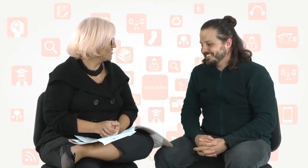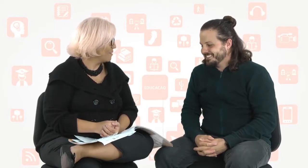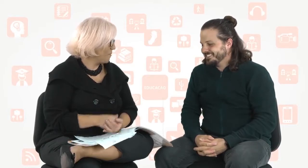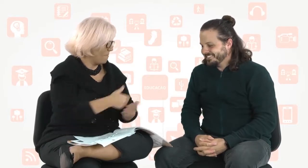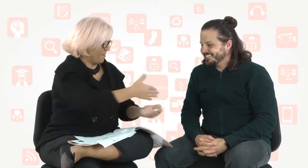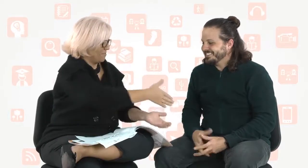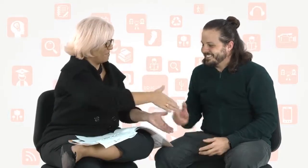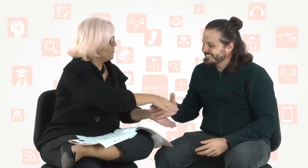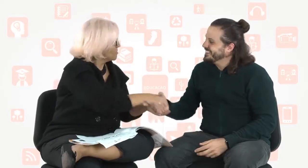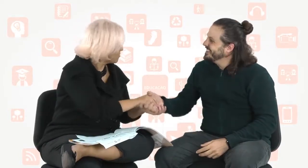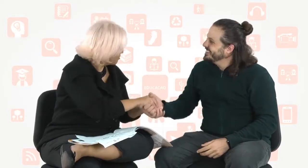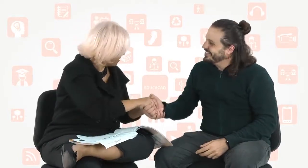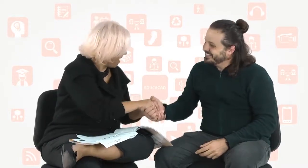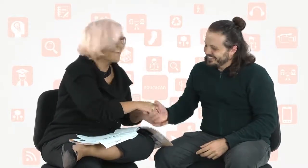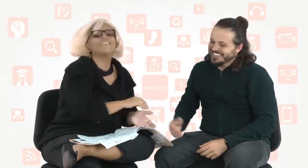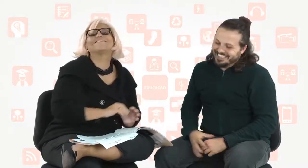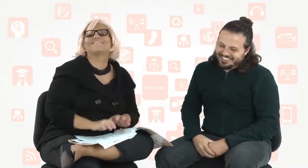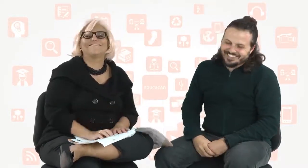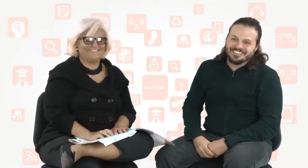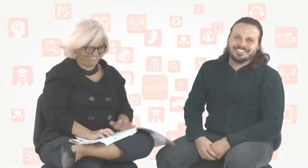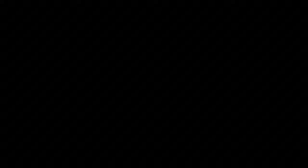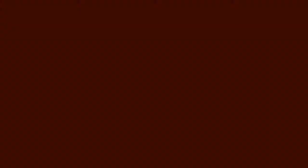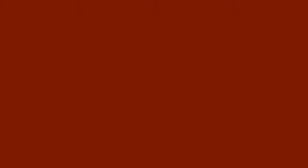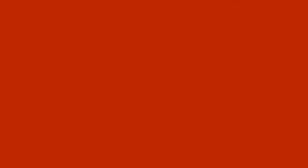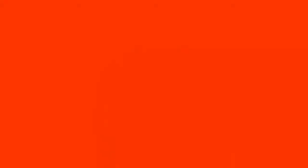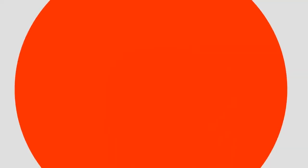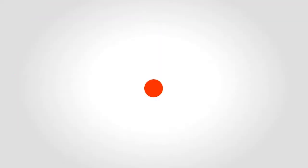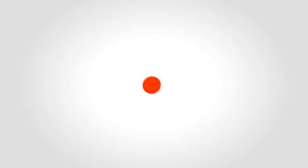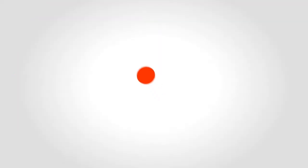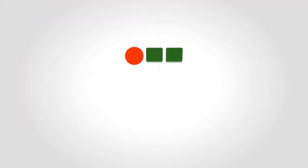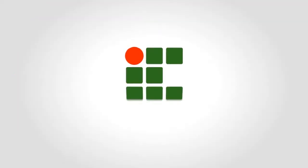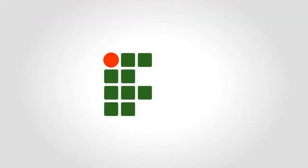Então, tá bom, Marcos. Boa sorte lá, Obrigado. E E